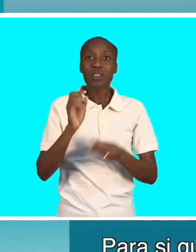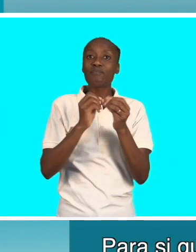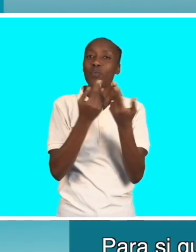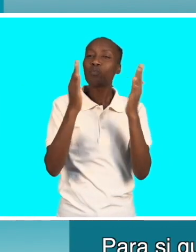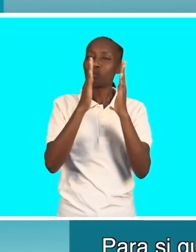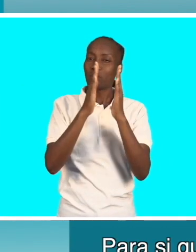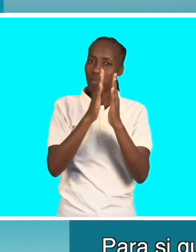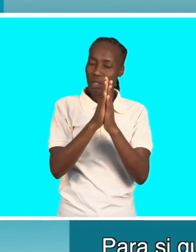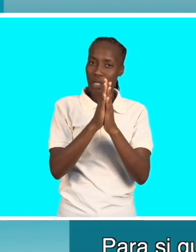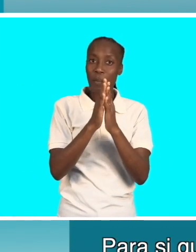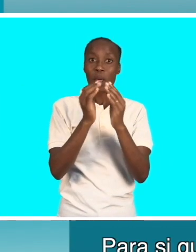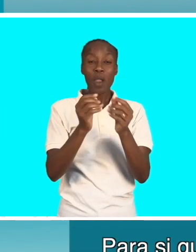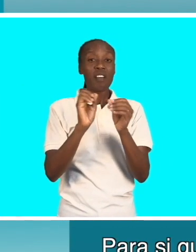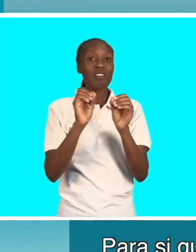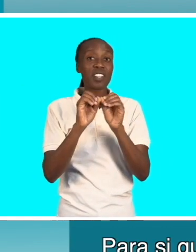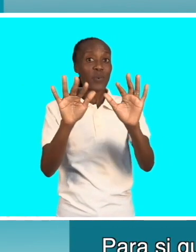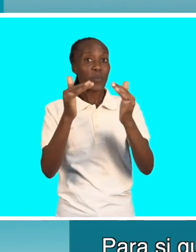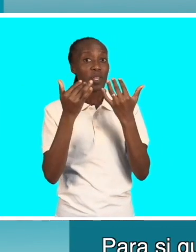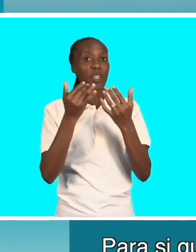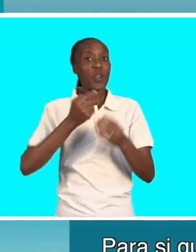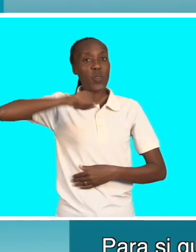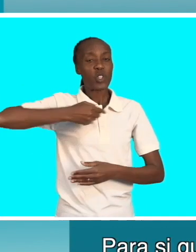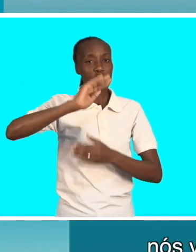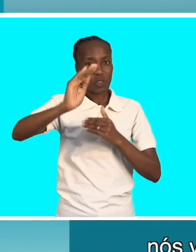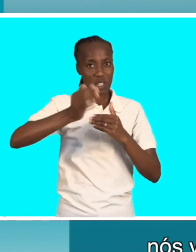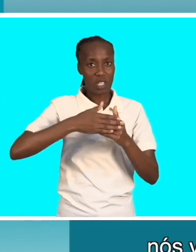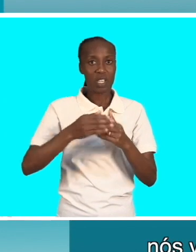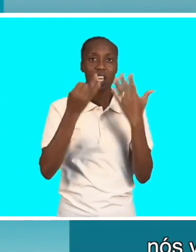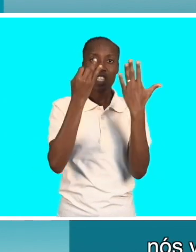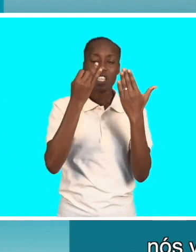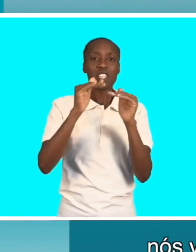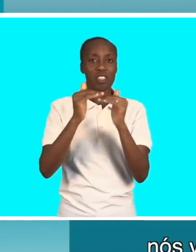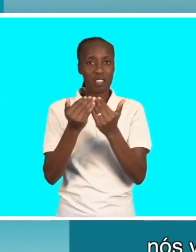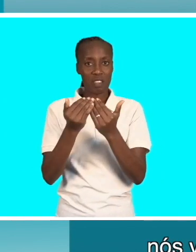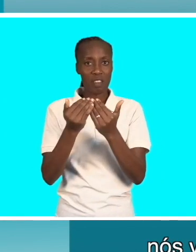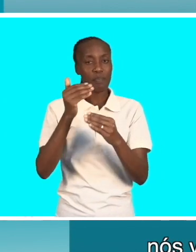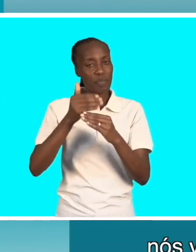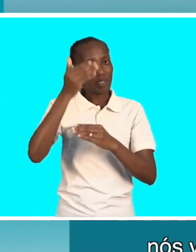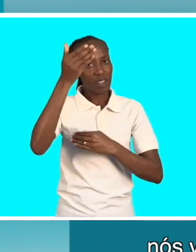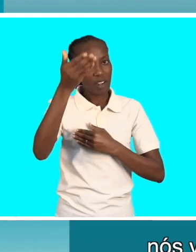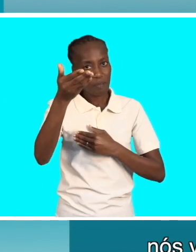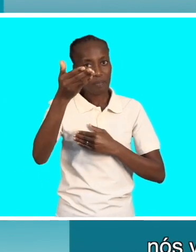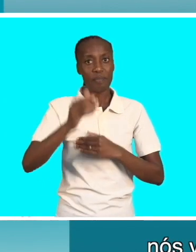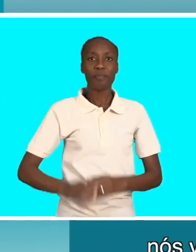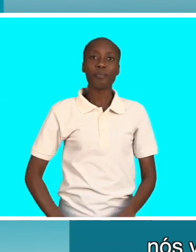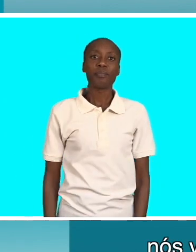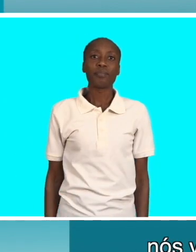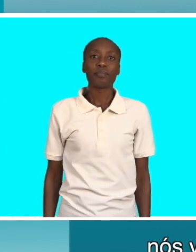companhia nosso muito obrigado pela sua audiência nós voltamos daqui a sete dias até lá